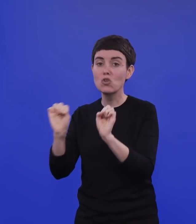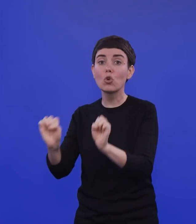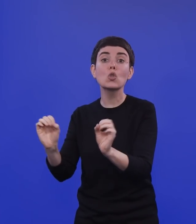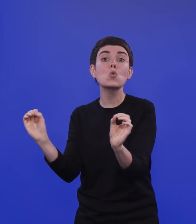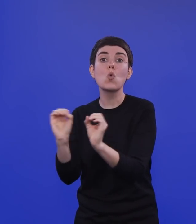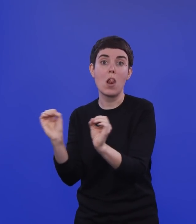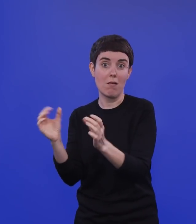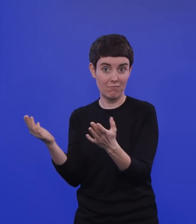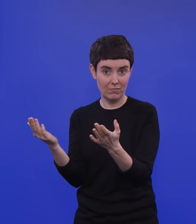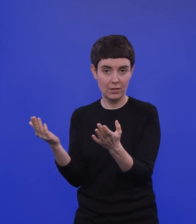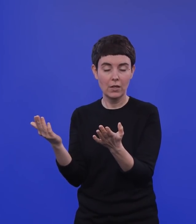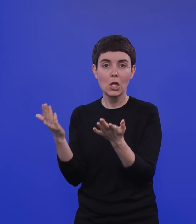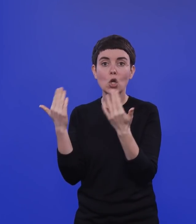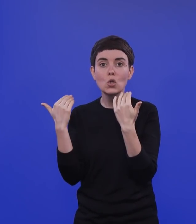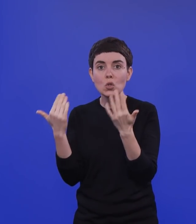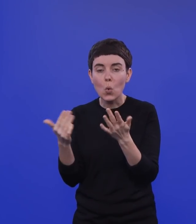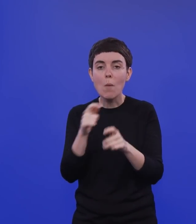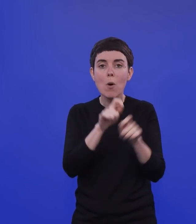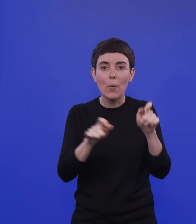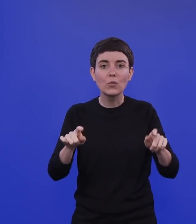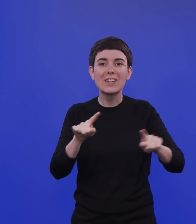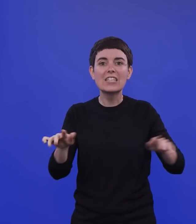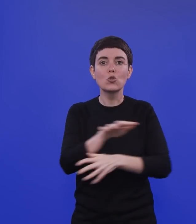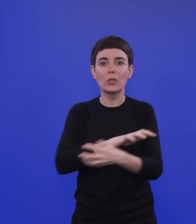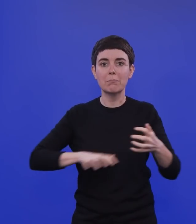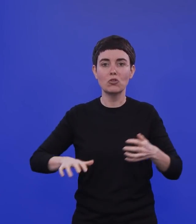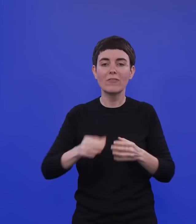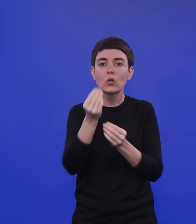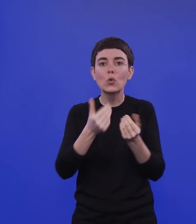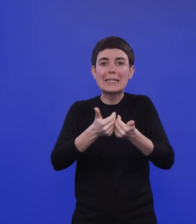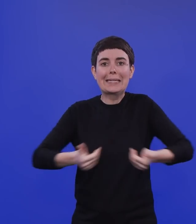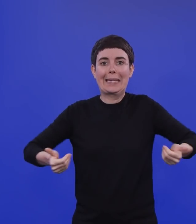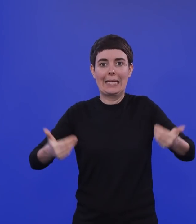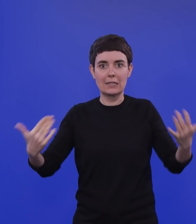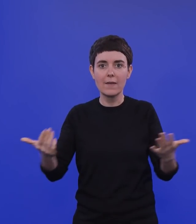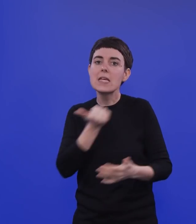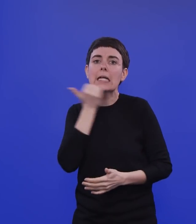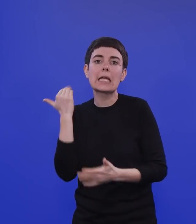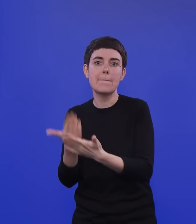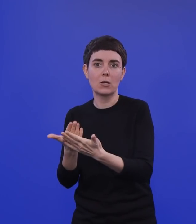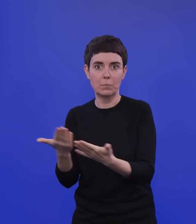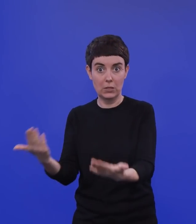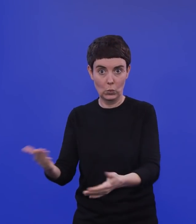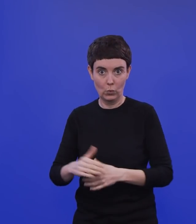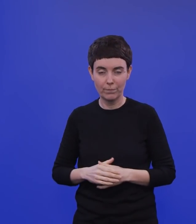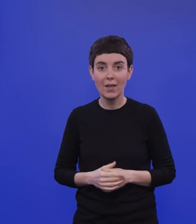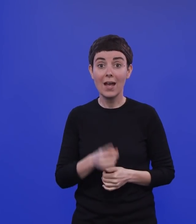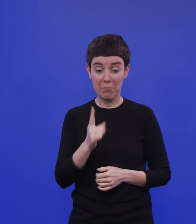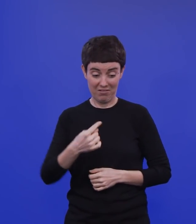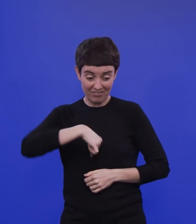von einer nicht durchmischten Population, die einfach künstlich getrennt ist. Und die Wahrheit in einer Bevölkerung liegt eben irgendwo in der Mitte. Also